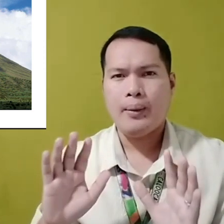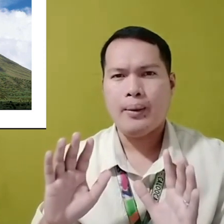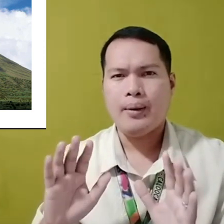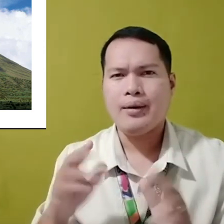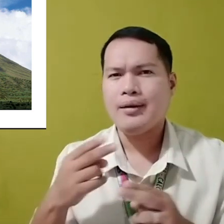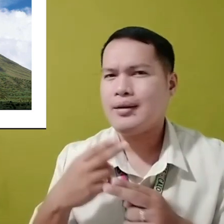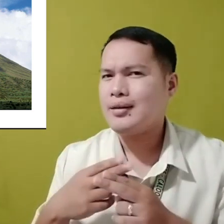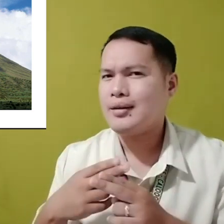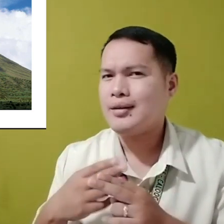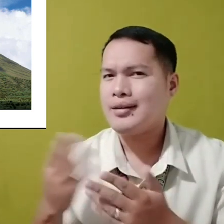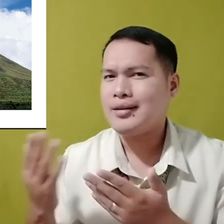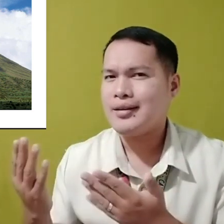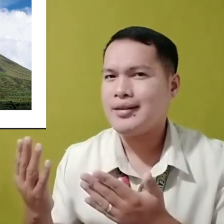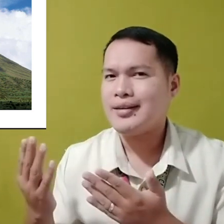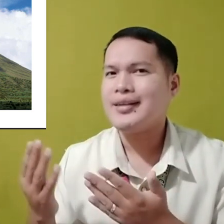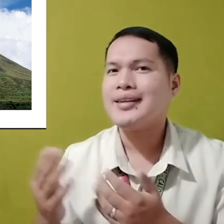Anong pangalan ito?